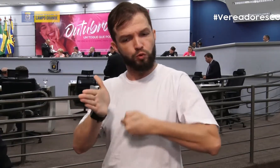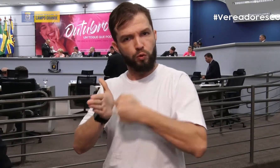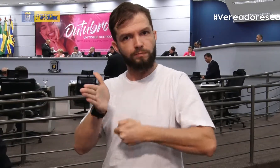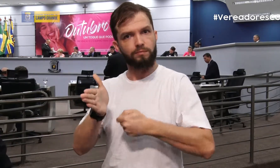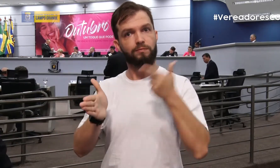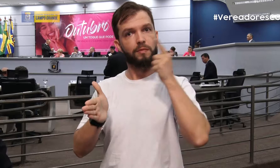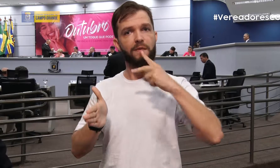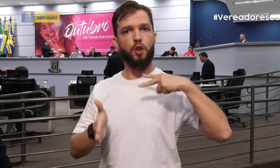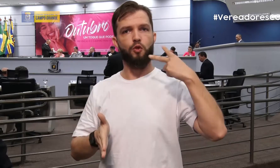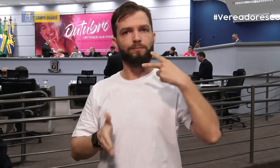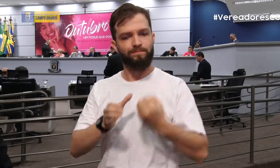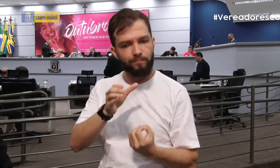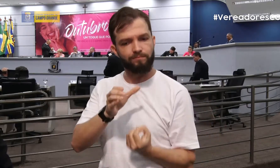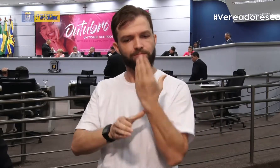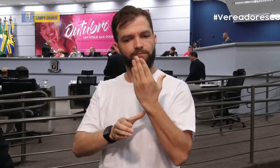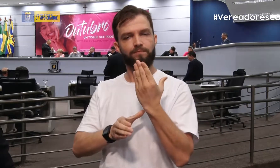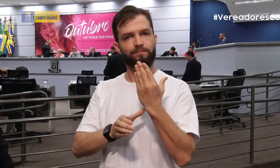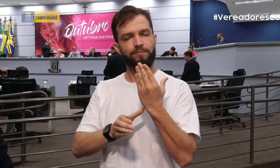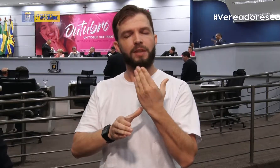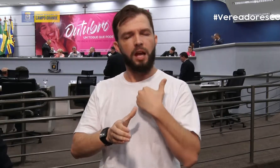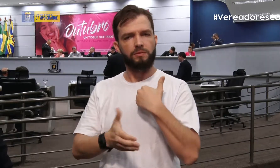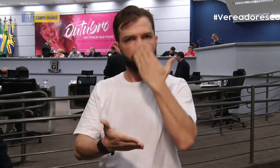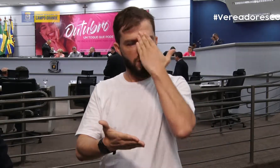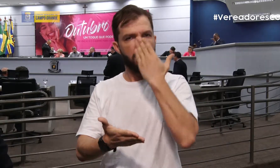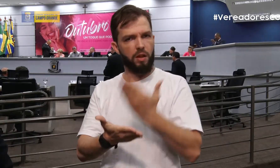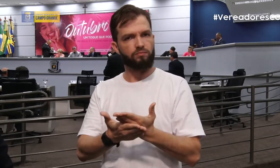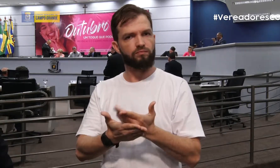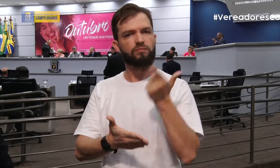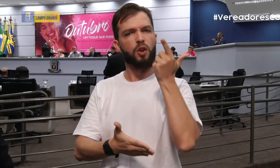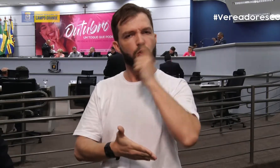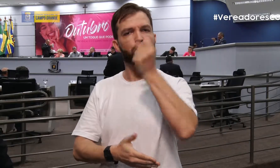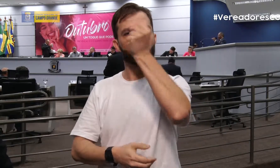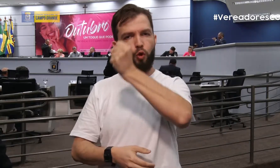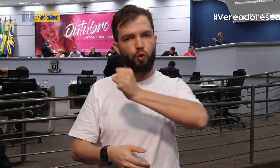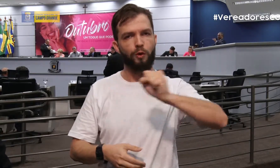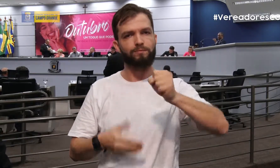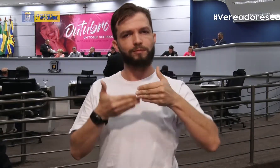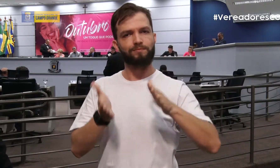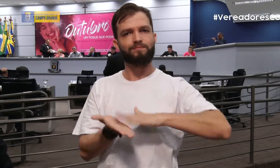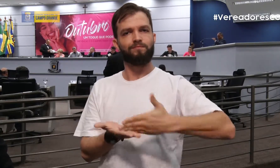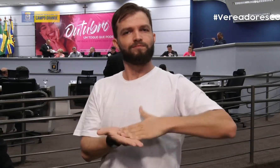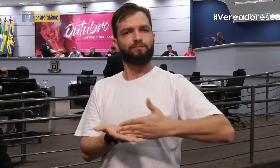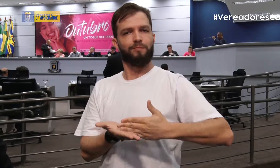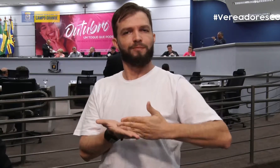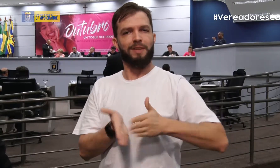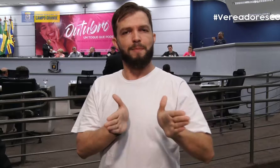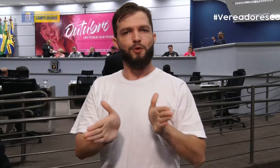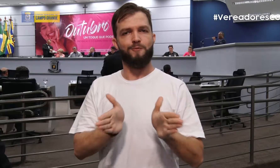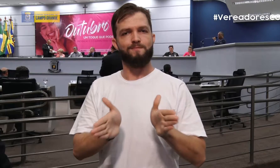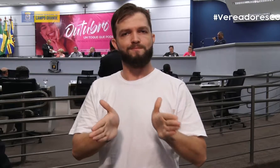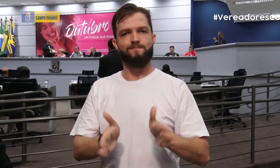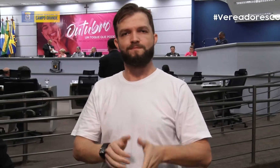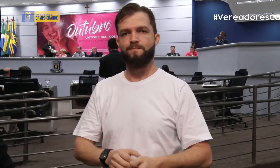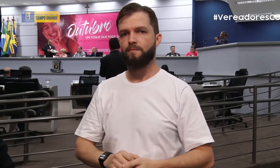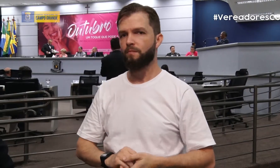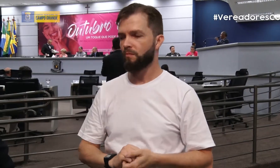contato, realmente esse esforço dos vereadores, dessa criação desta lei, dessa central. Então, vai ser muito importante para a